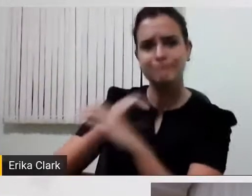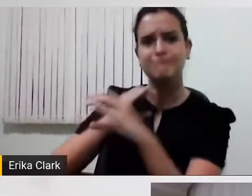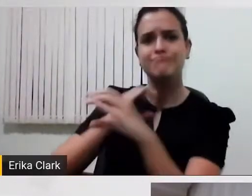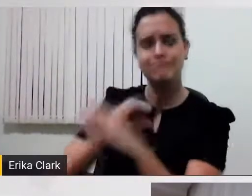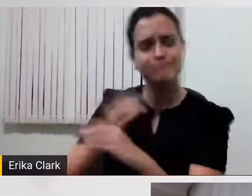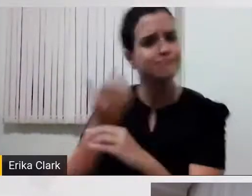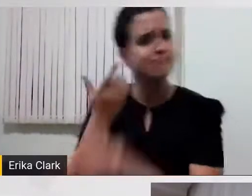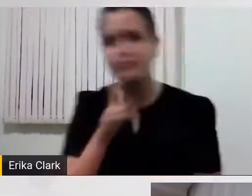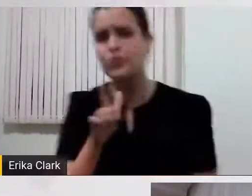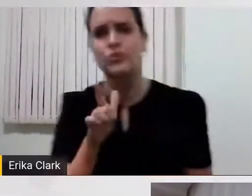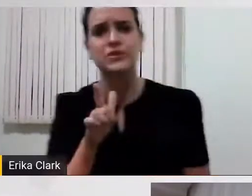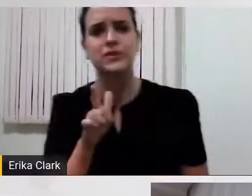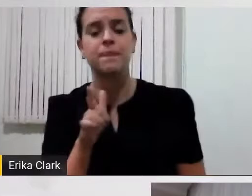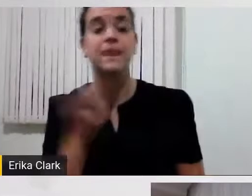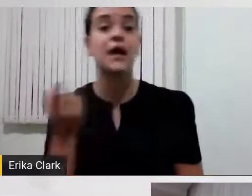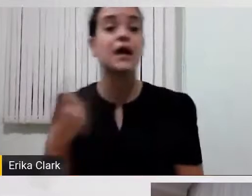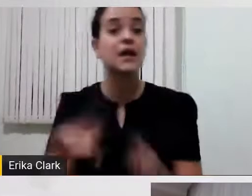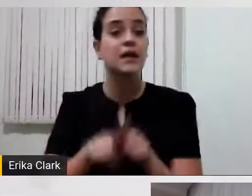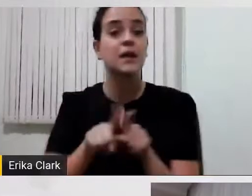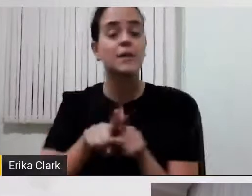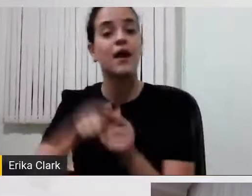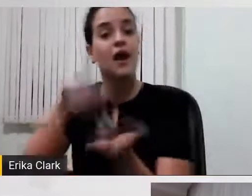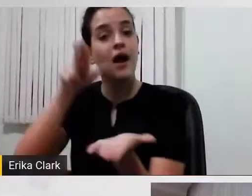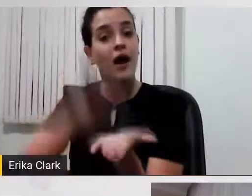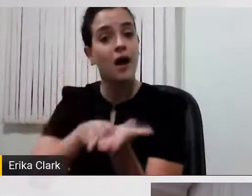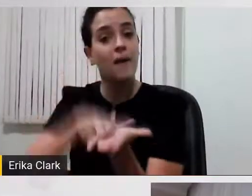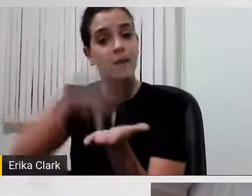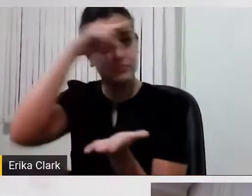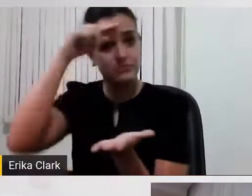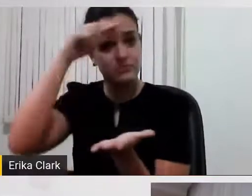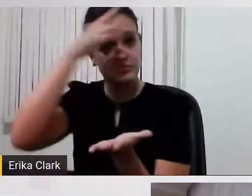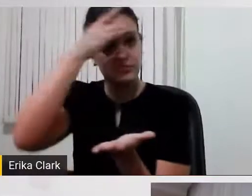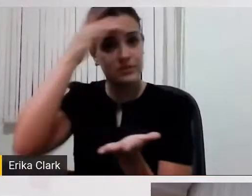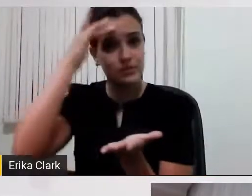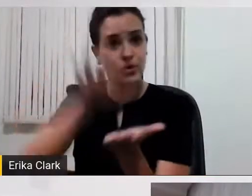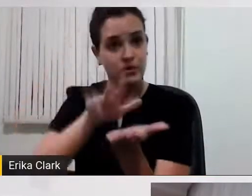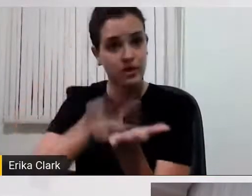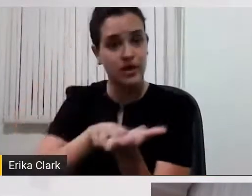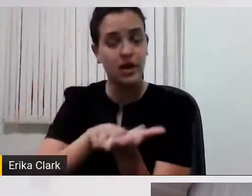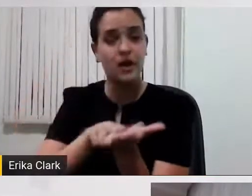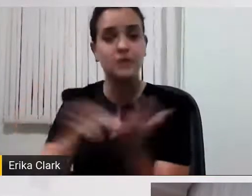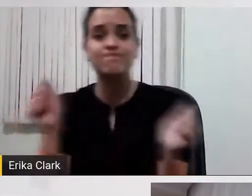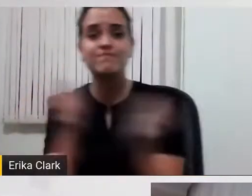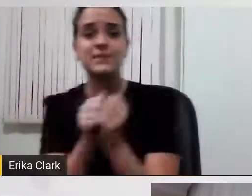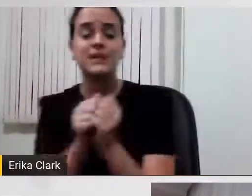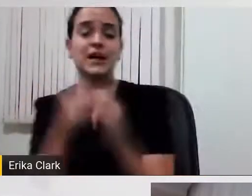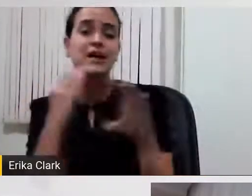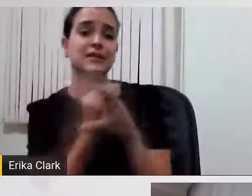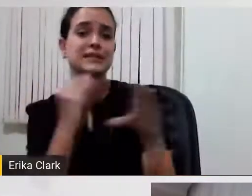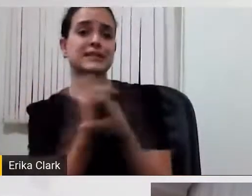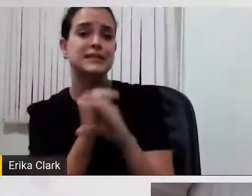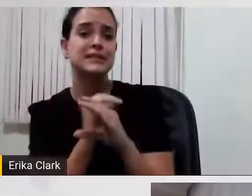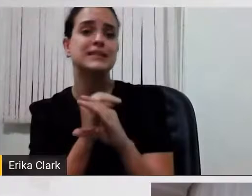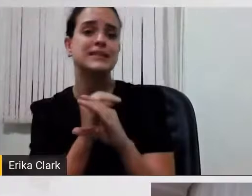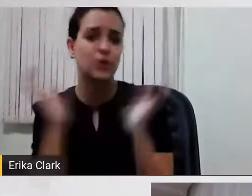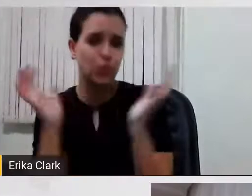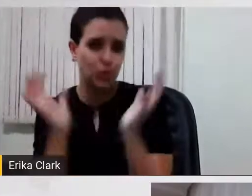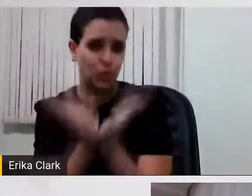internada com a equipe médica. E uma das áreas da tecnologia assistiva chama-se comunicação alternativa.